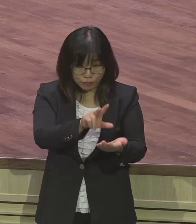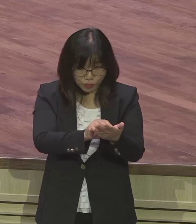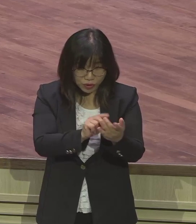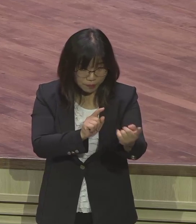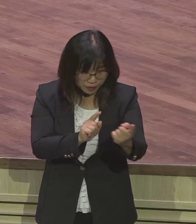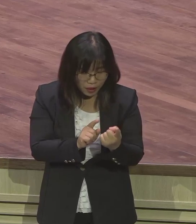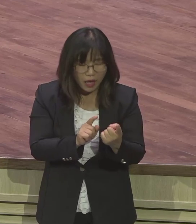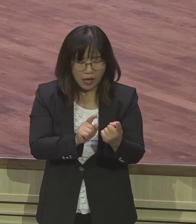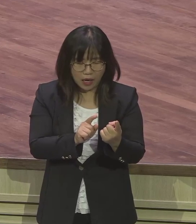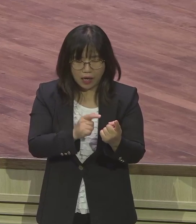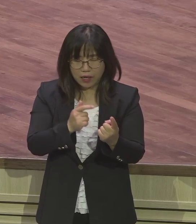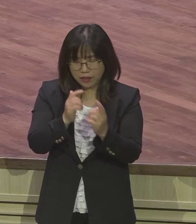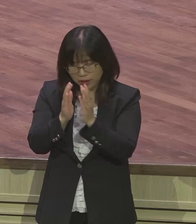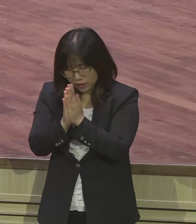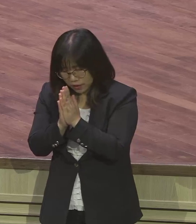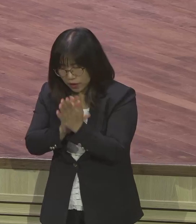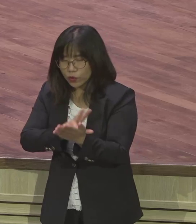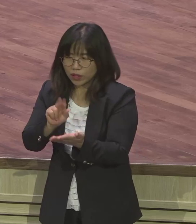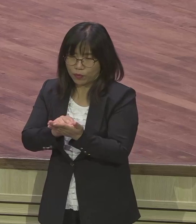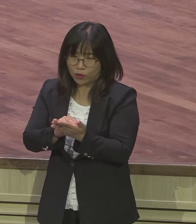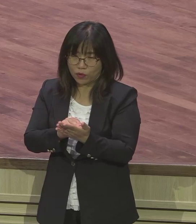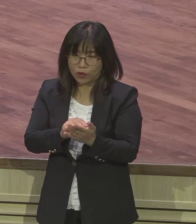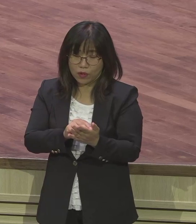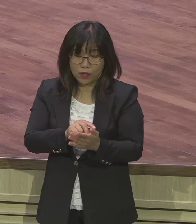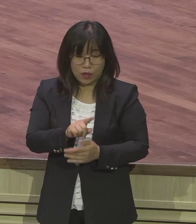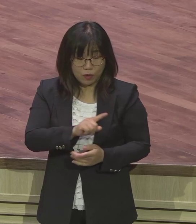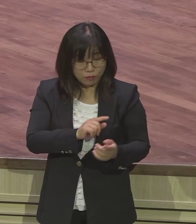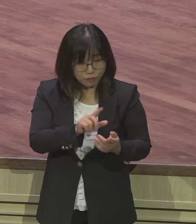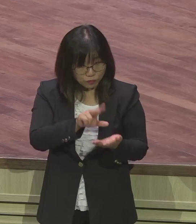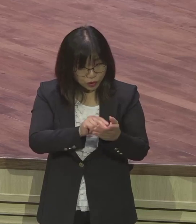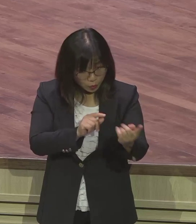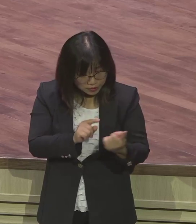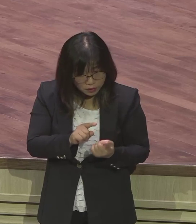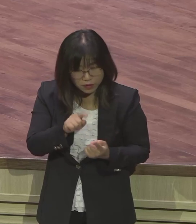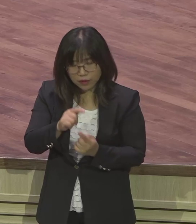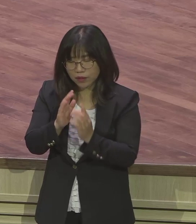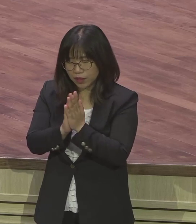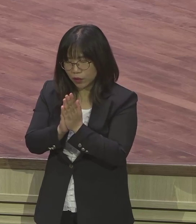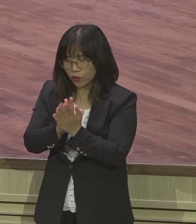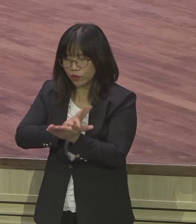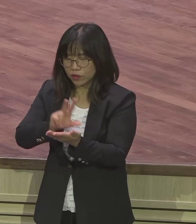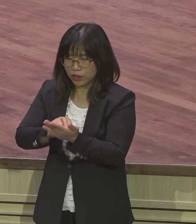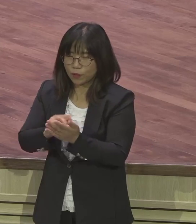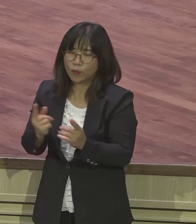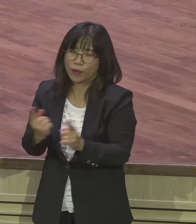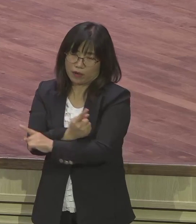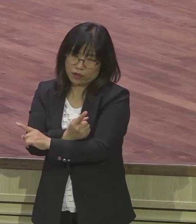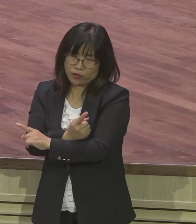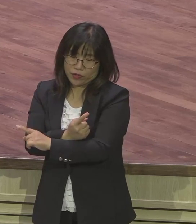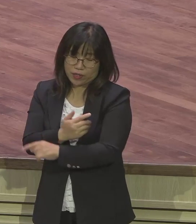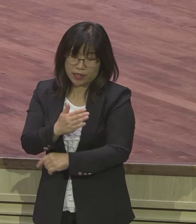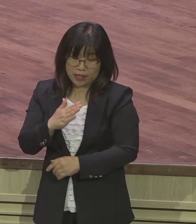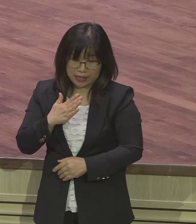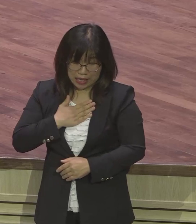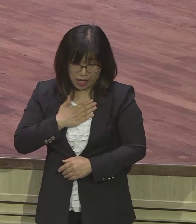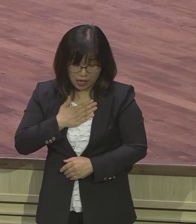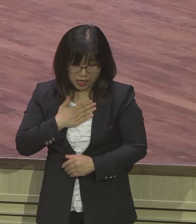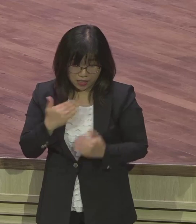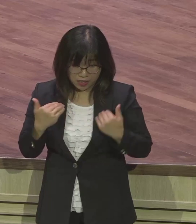기도자목 삼으면 돼요 그걸 바꿔버리면 돼요 나의 영적 이 성장을 이루는 발판으로 삼으면 돼요